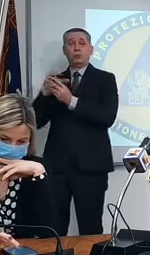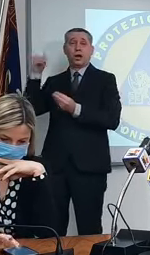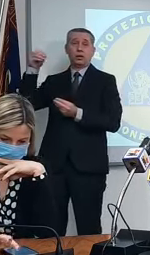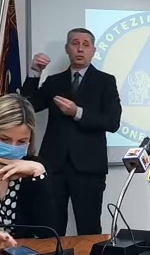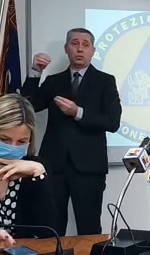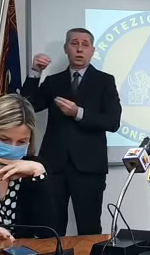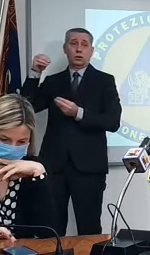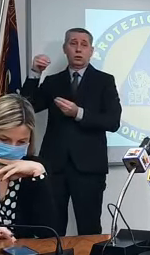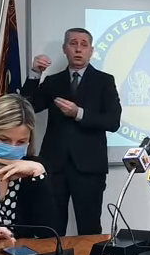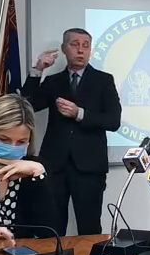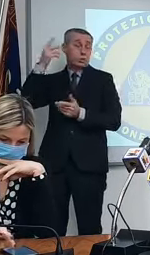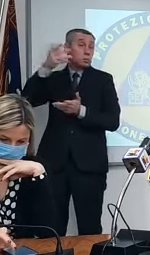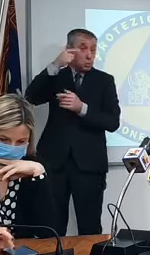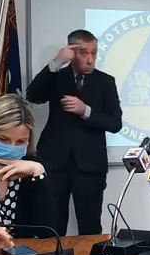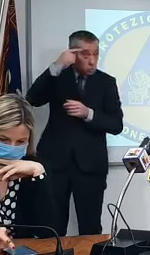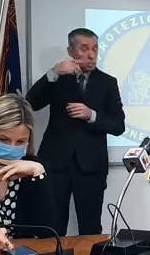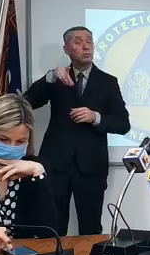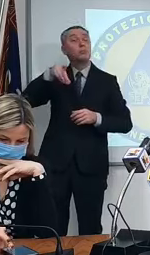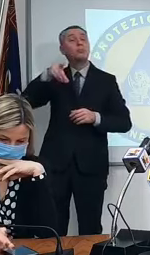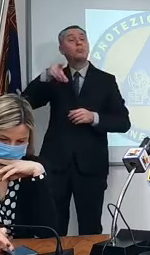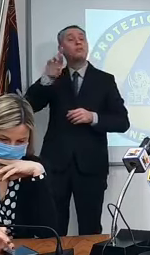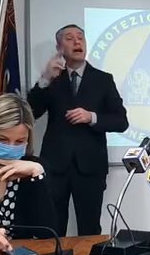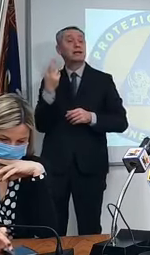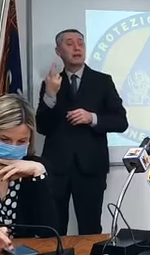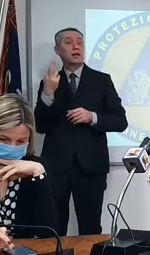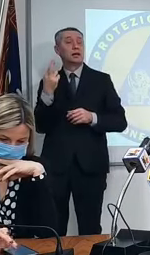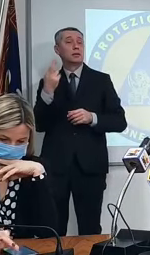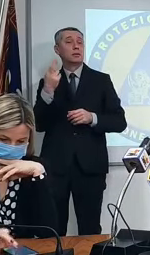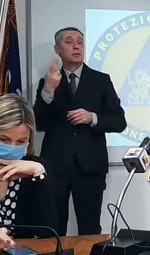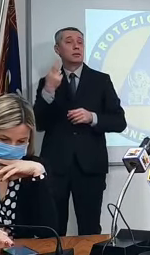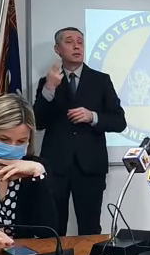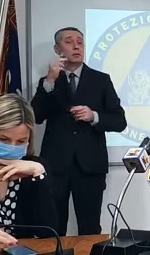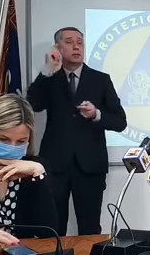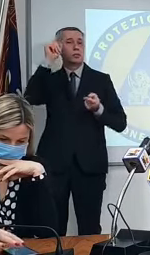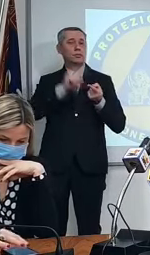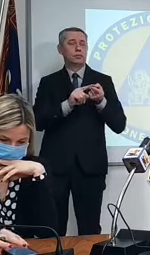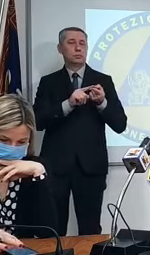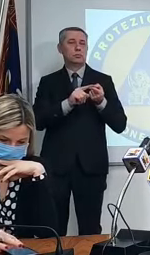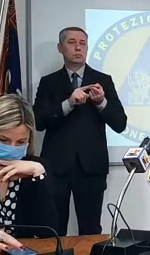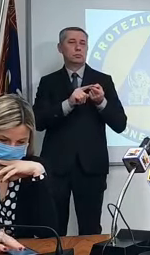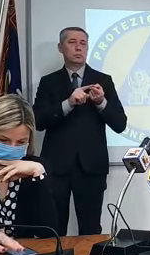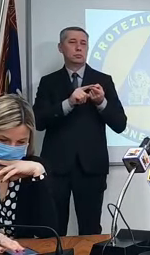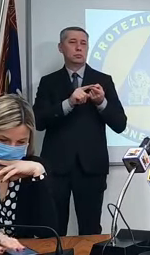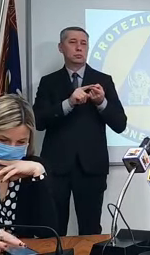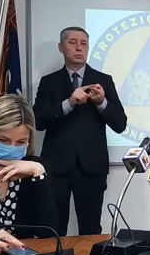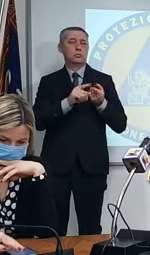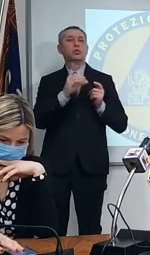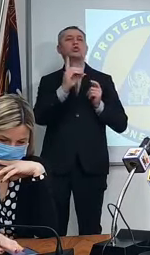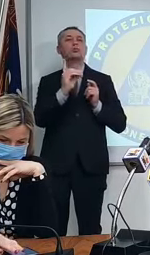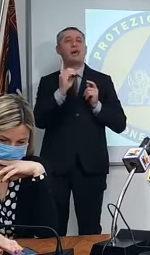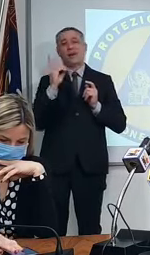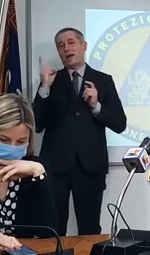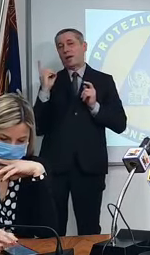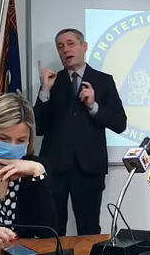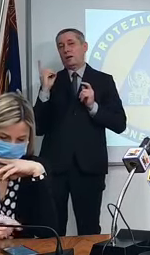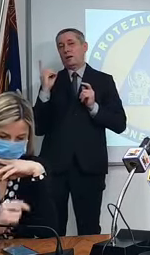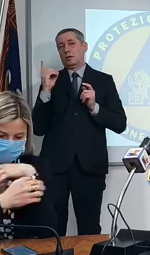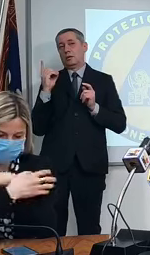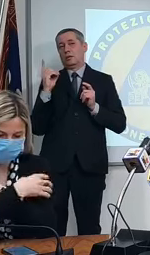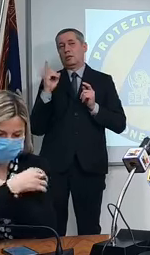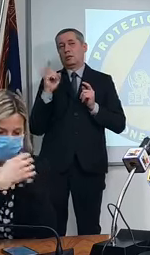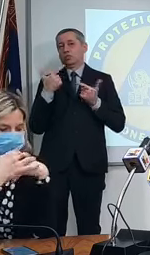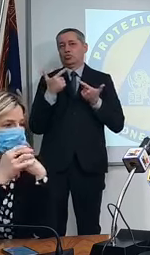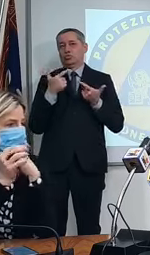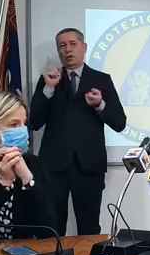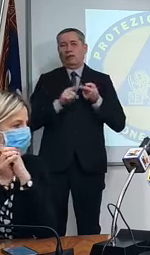Pfizer non c'era più, tanto per dirne una, no? Pfizer siamo arrivati a zero. Cioè già la domenica era zero. E